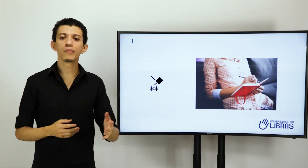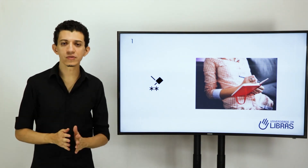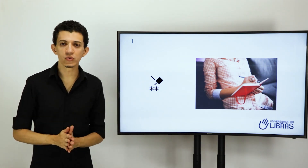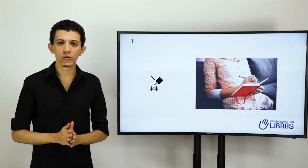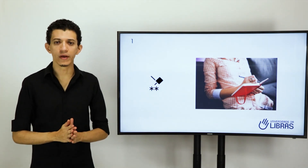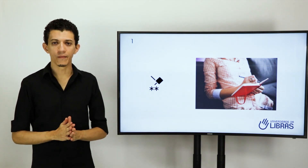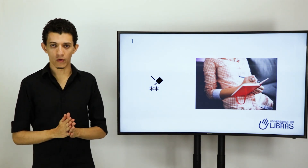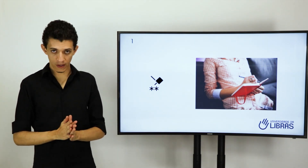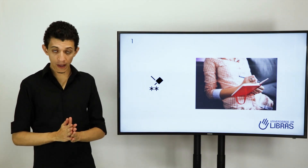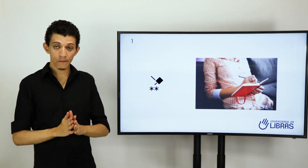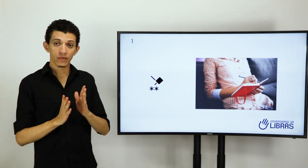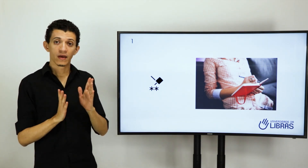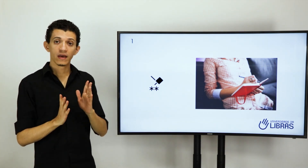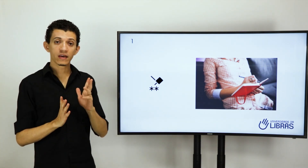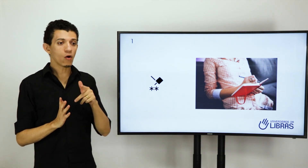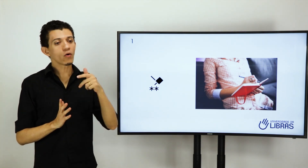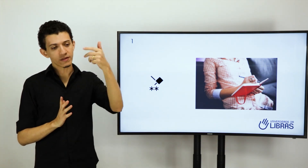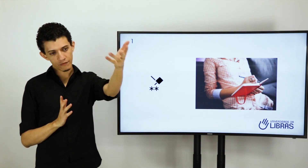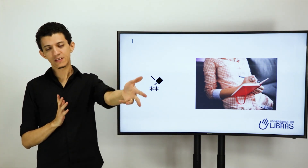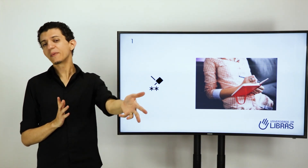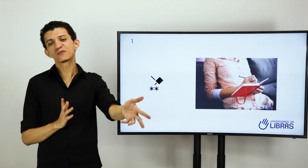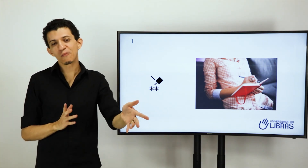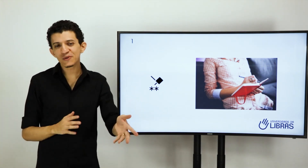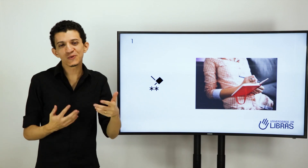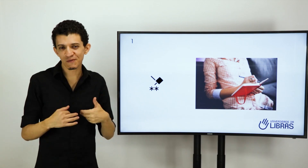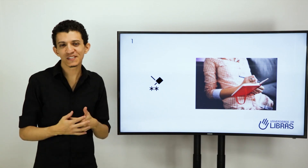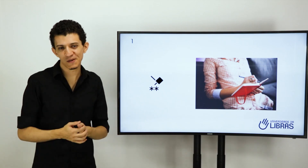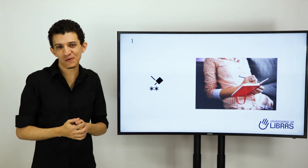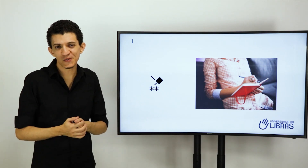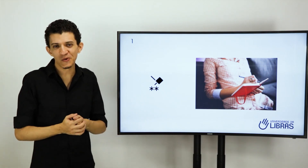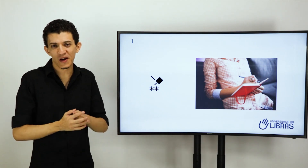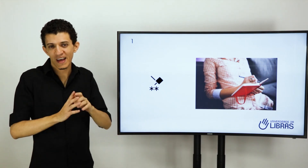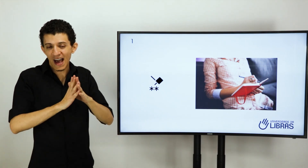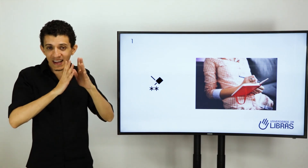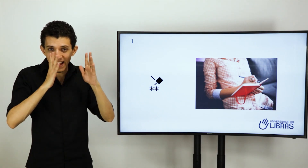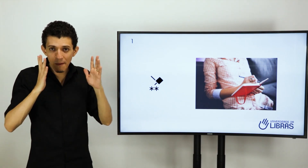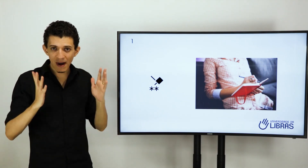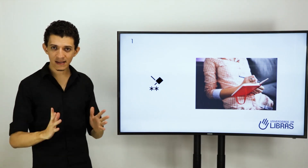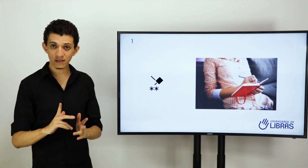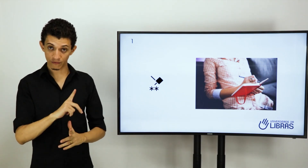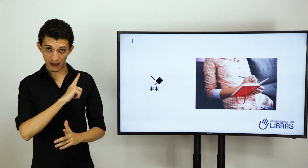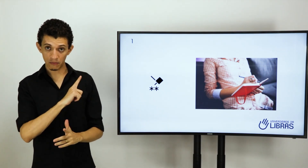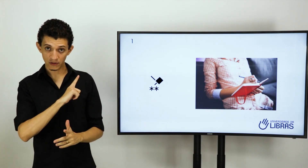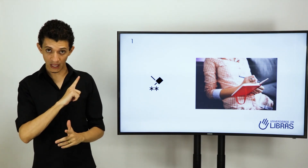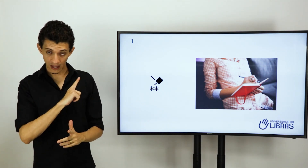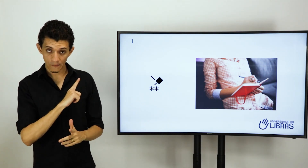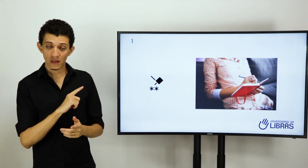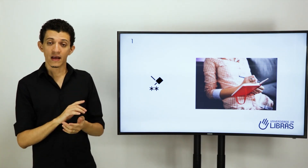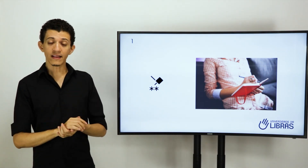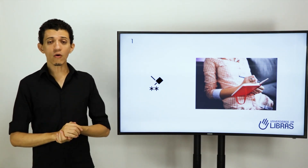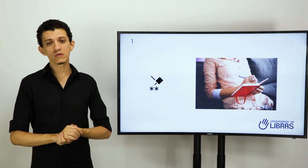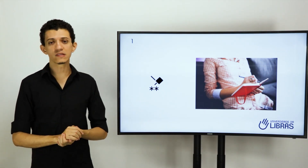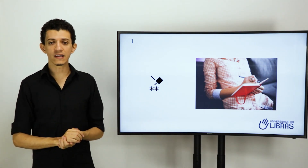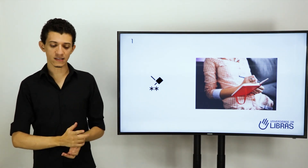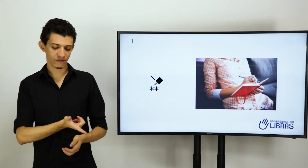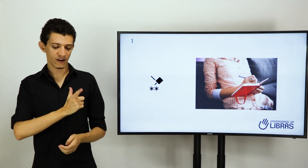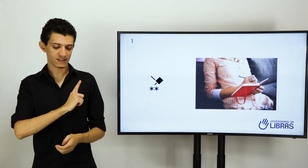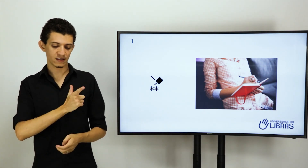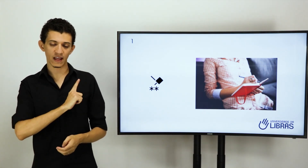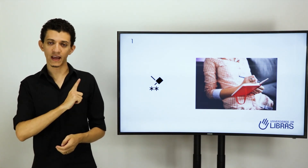possui, ok? E que talvez a pessoa possui e você não possua. A ideia básica do verbo ter. Tem alguns estados que fazem ter